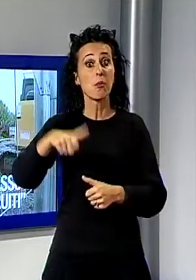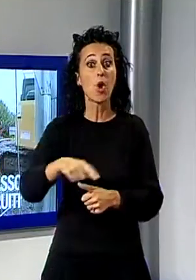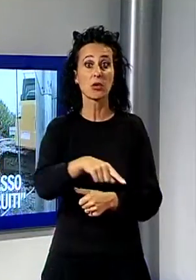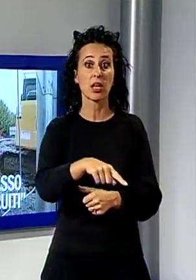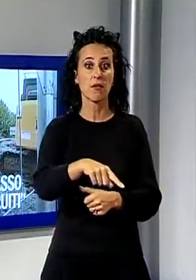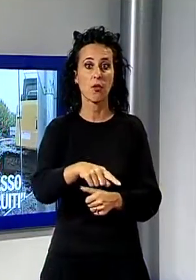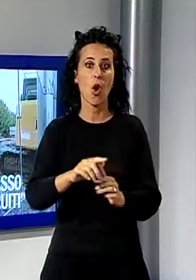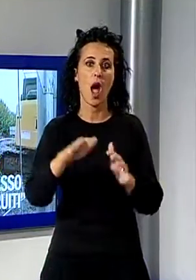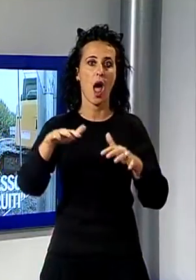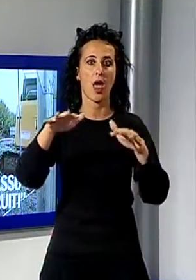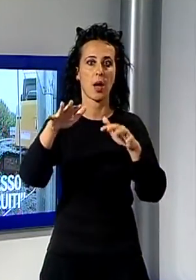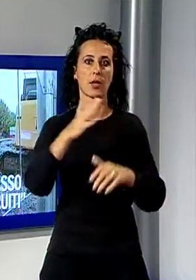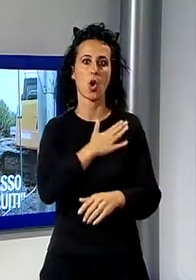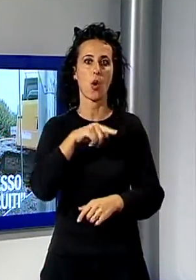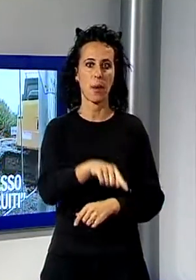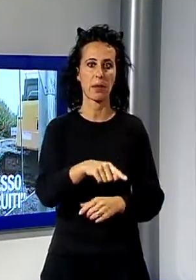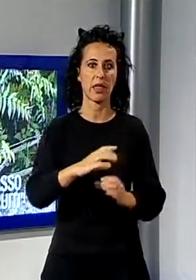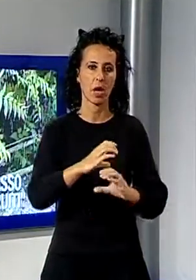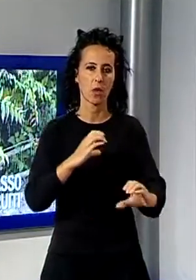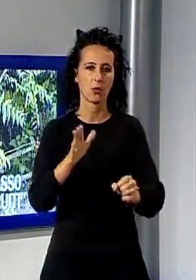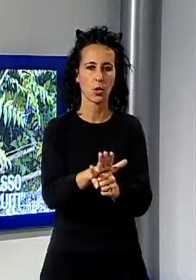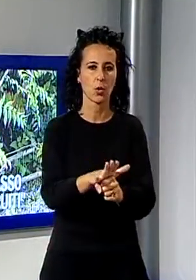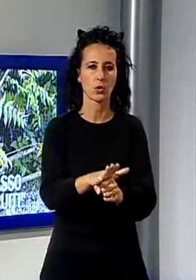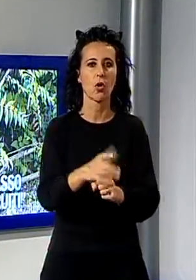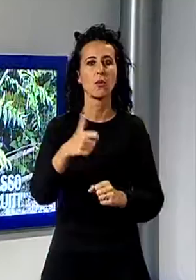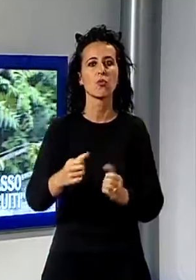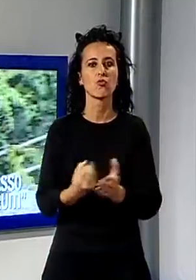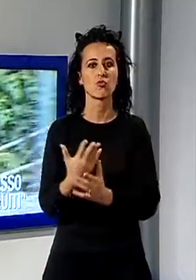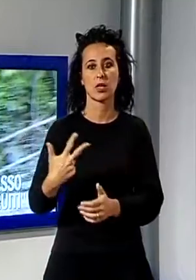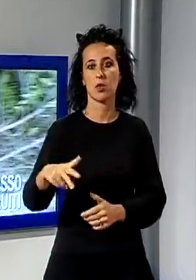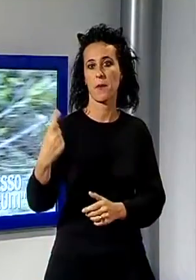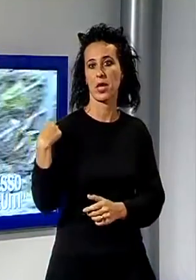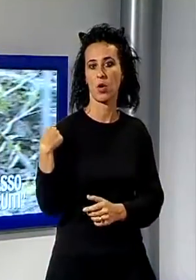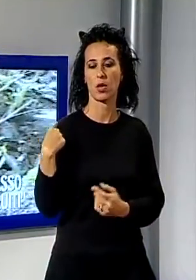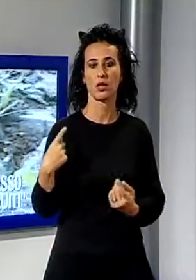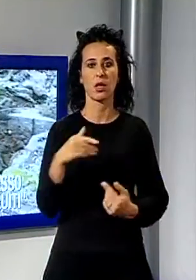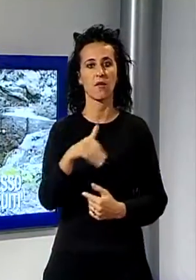allagamenti che si sono verificati mercoledì in via Ingrillini e in via dei Macelli a Lucca.